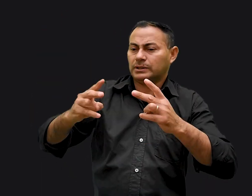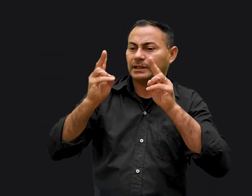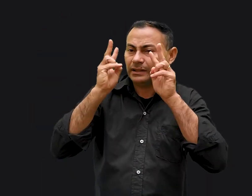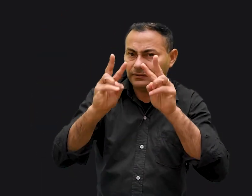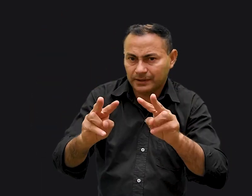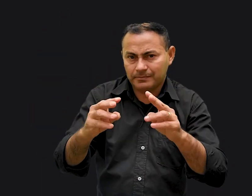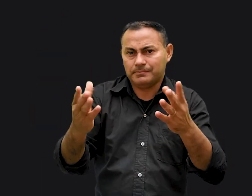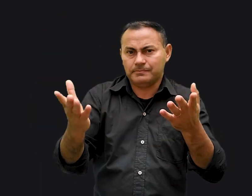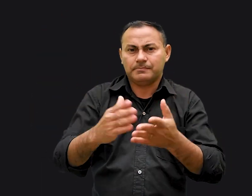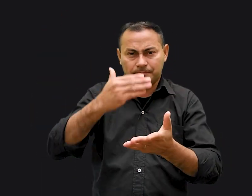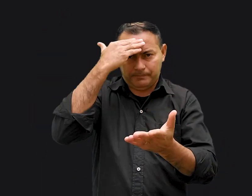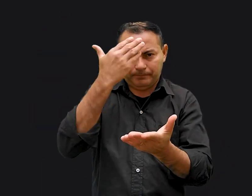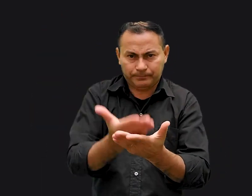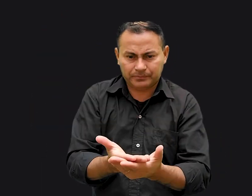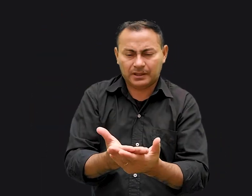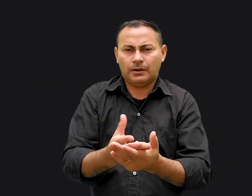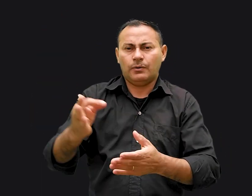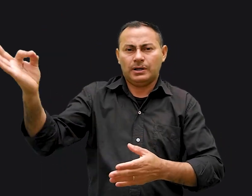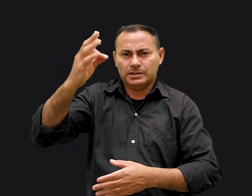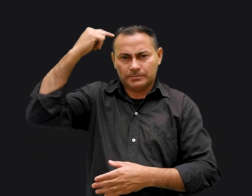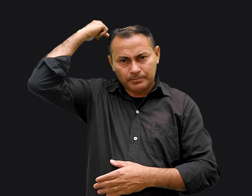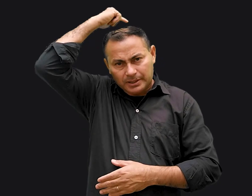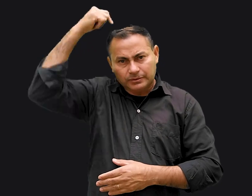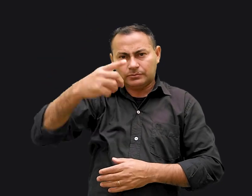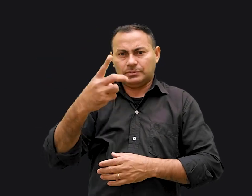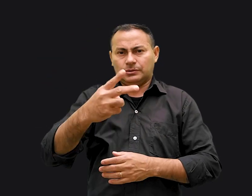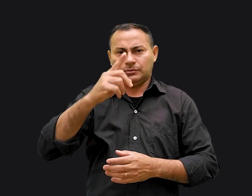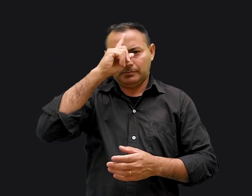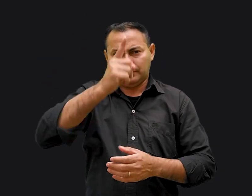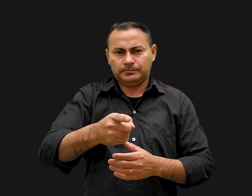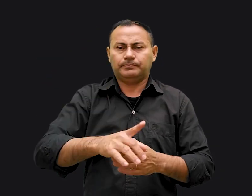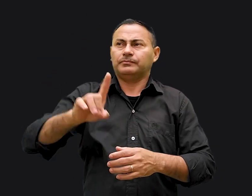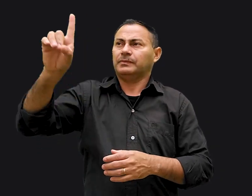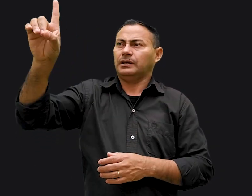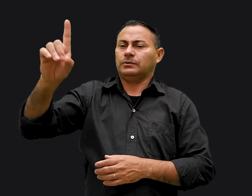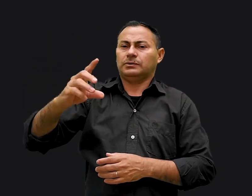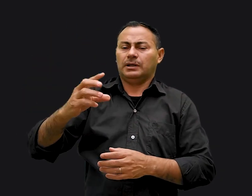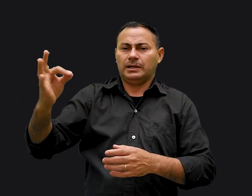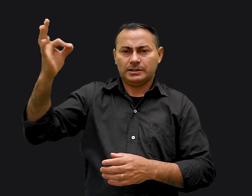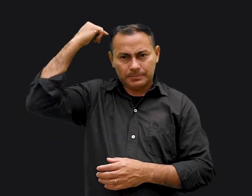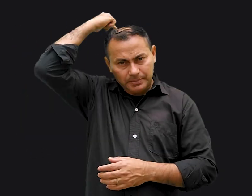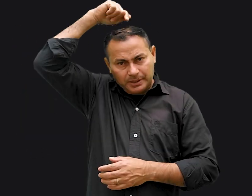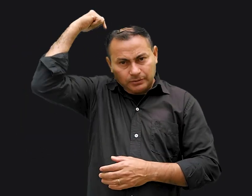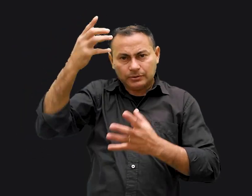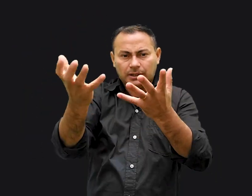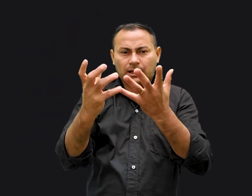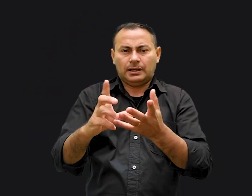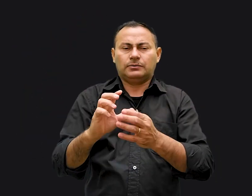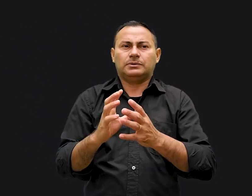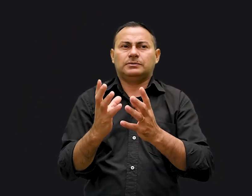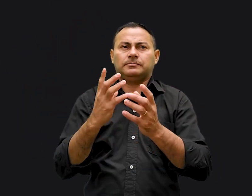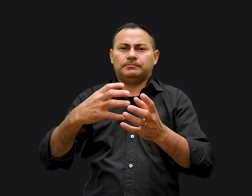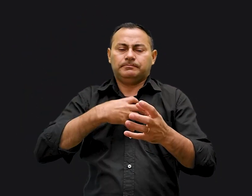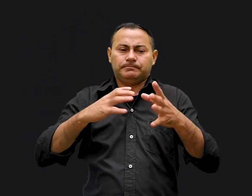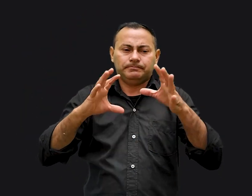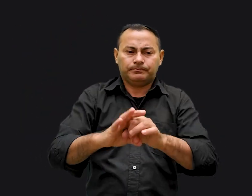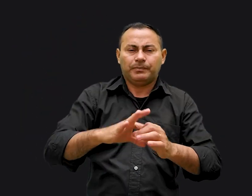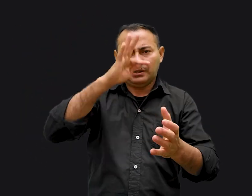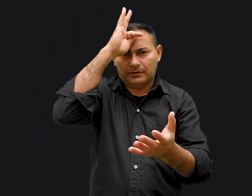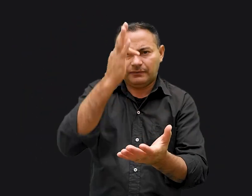visível. Acredito que este é o espírito do segundo mandamento. Deus é espírito e Ele quer que nos acheguemos a Ele pela fé.